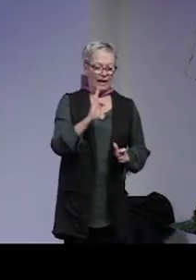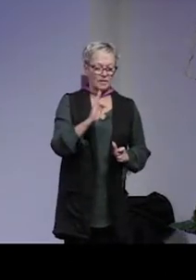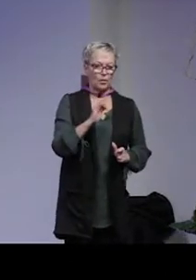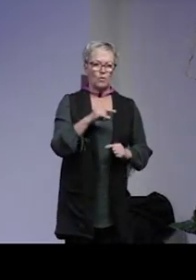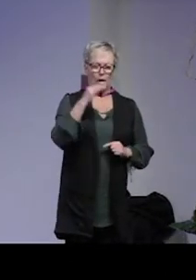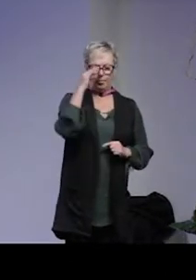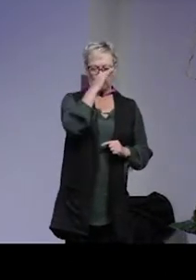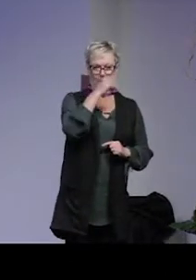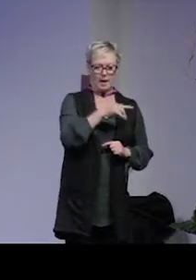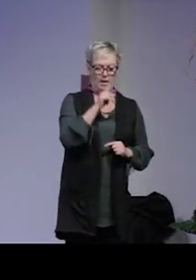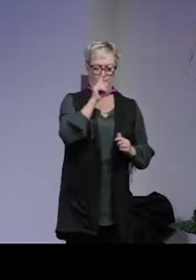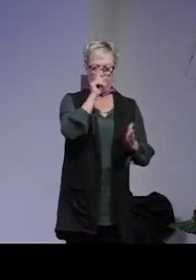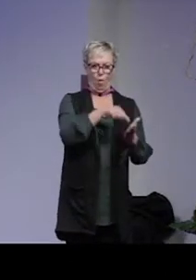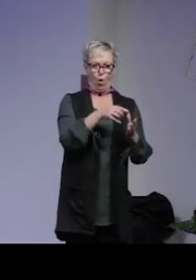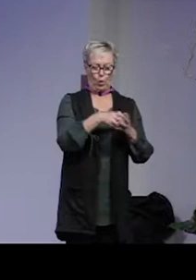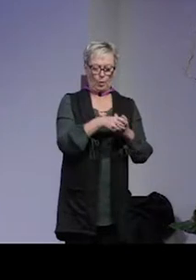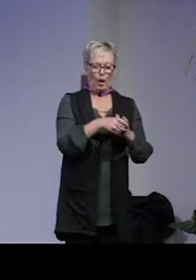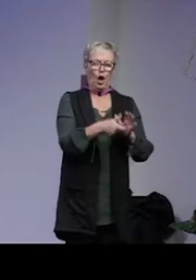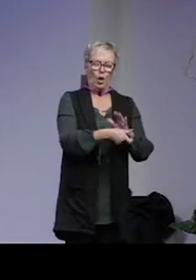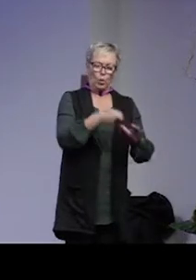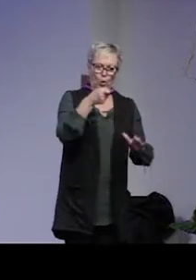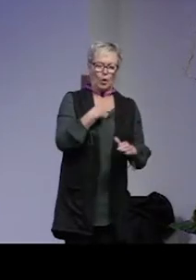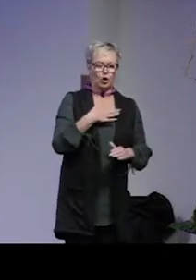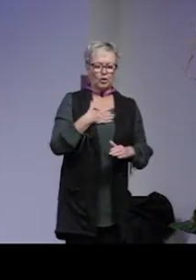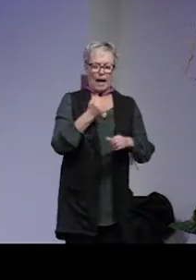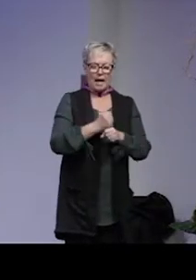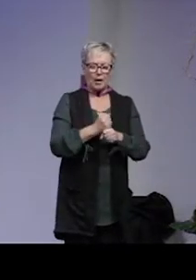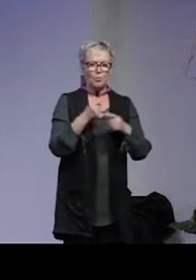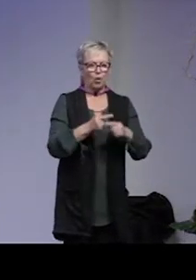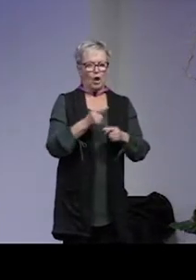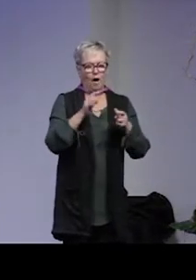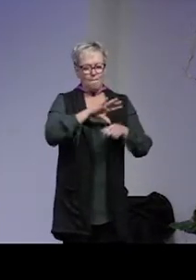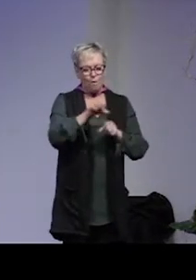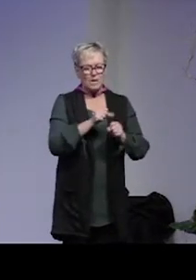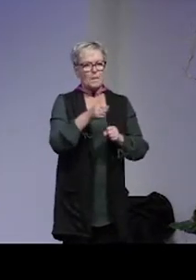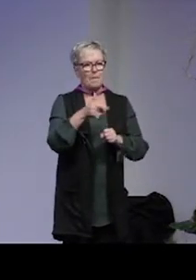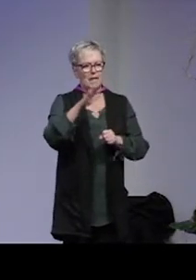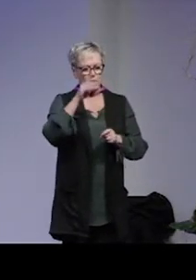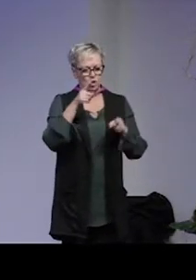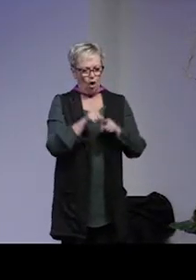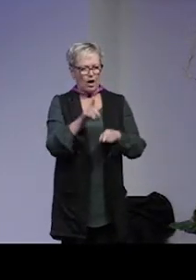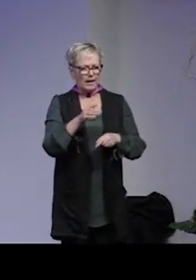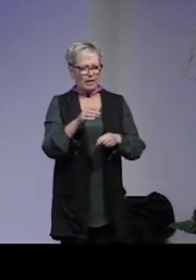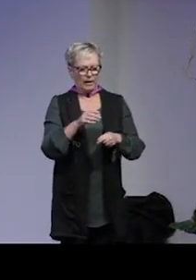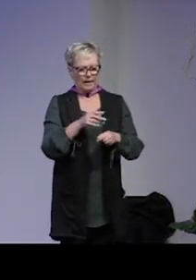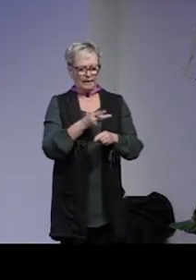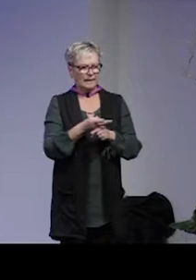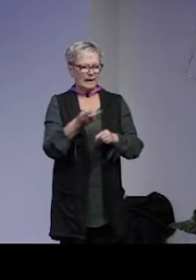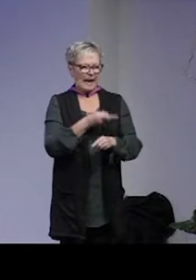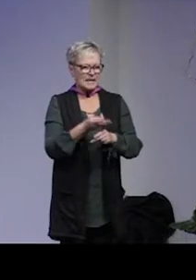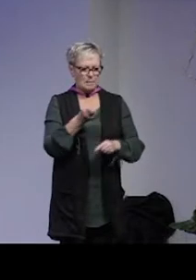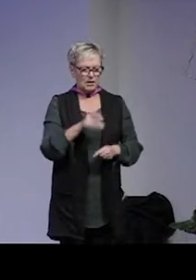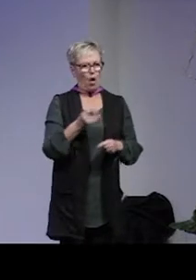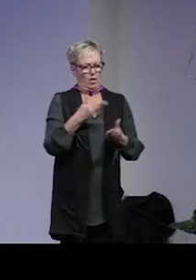bekymmersamst där den målgruppen lyfte upp att man tyckte att arbetet mot våldsbejakande extremism var ihåligt och förutbestämt och att det handlar